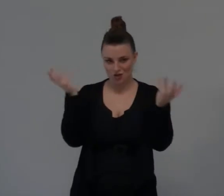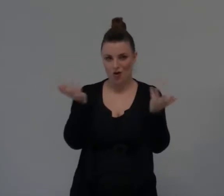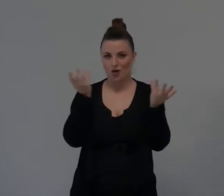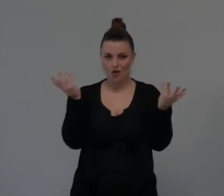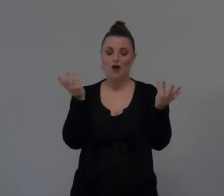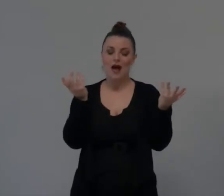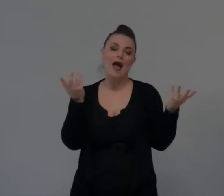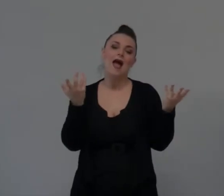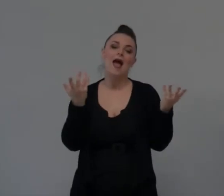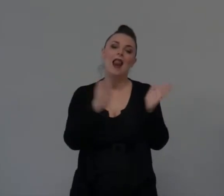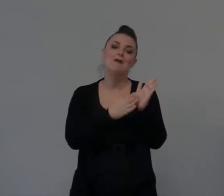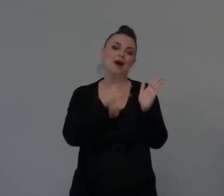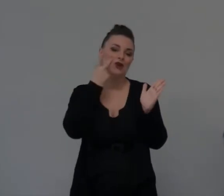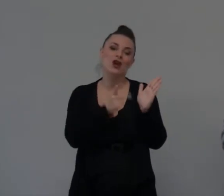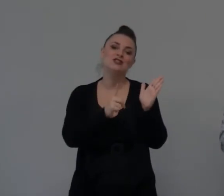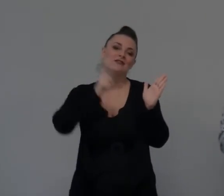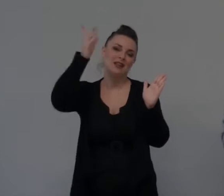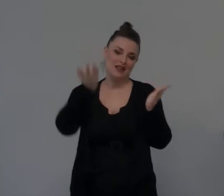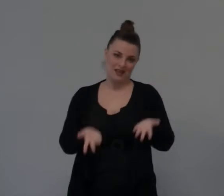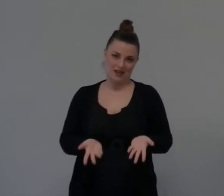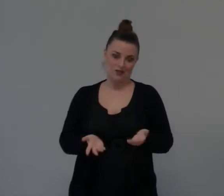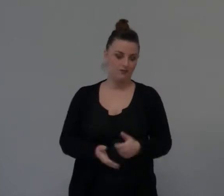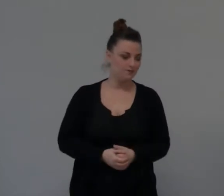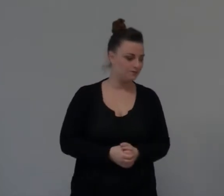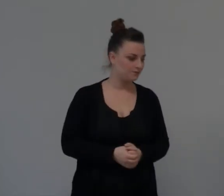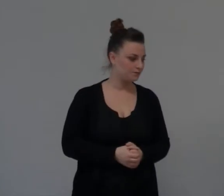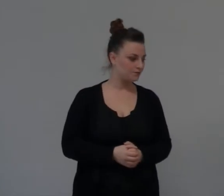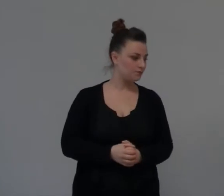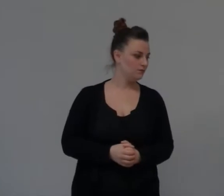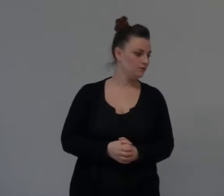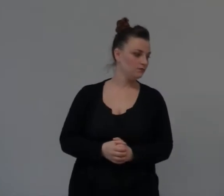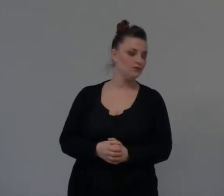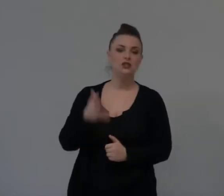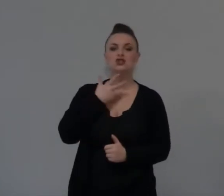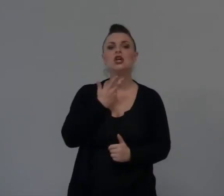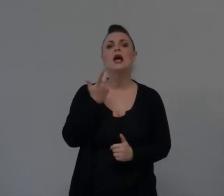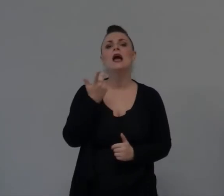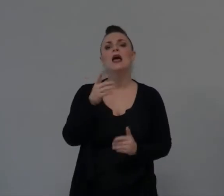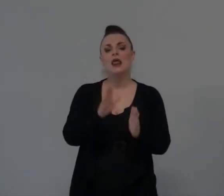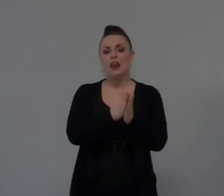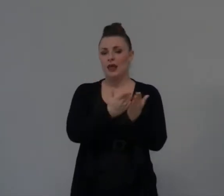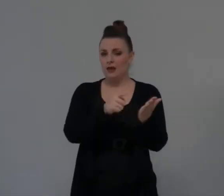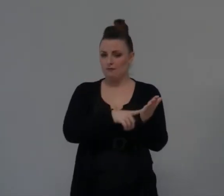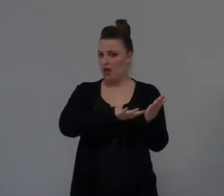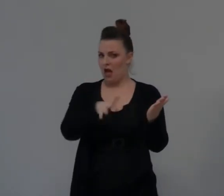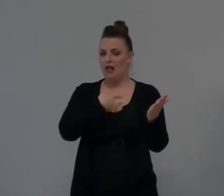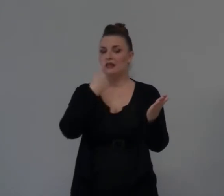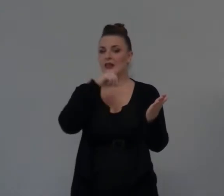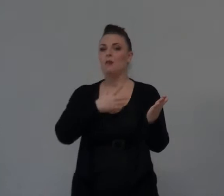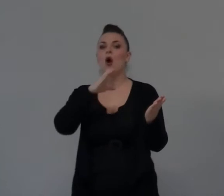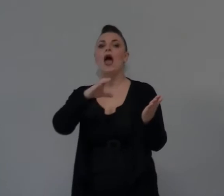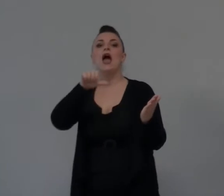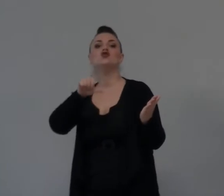di miracolo in mezzo. Ci sono altri libri, per esempio, Esolo, pieno di miracolo.